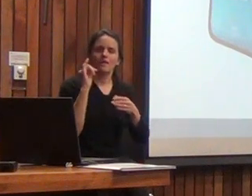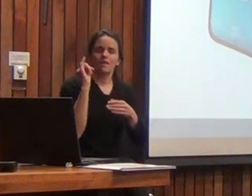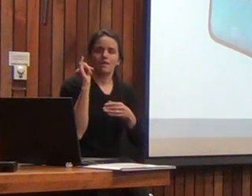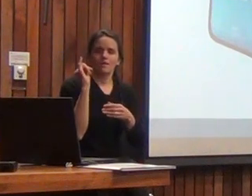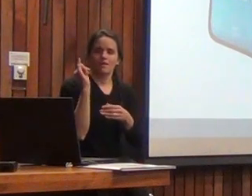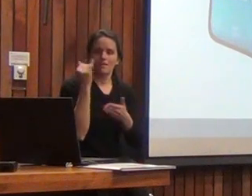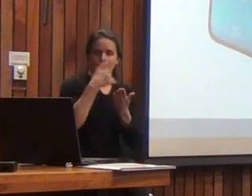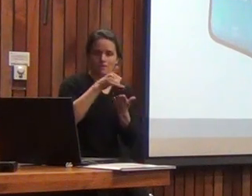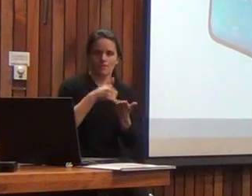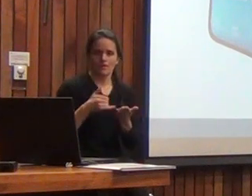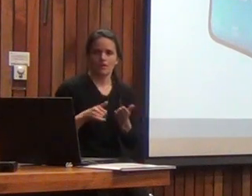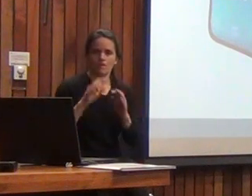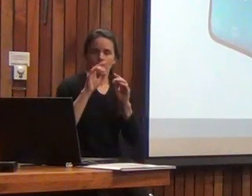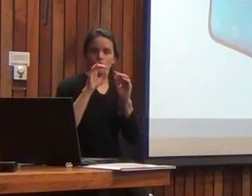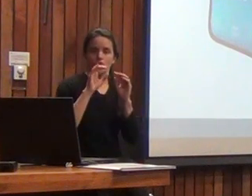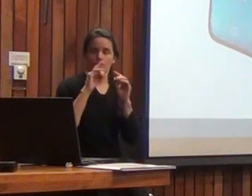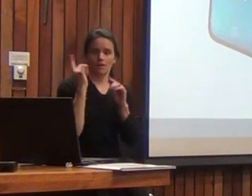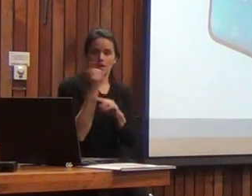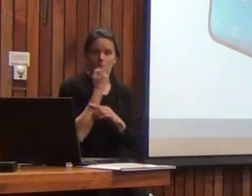de .09